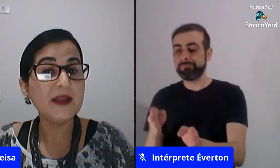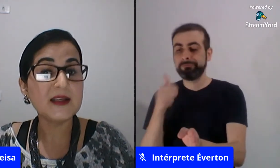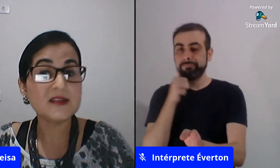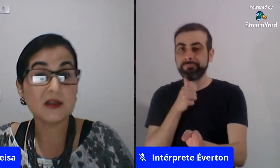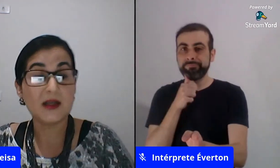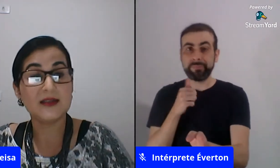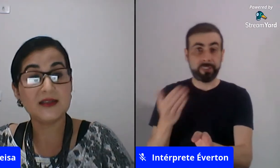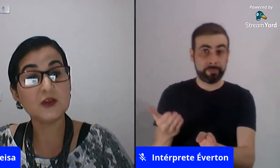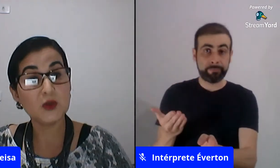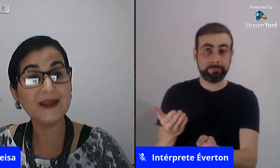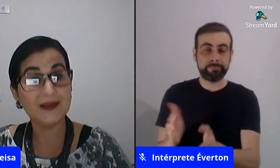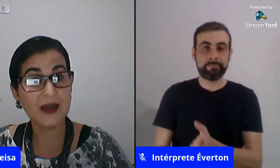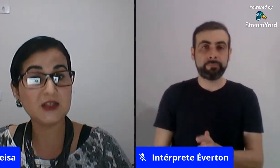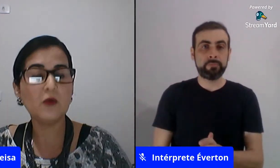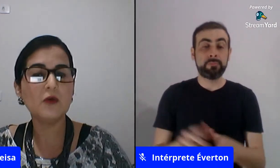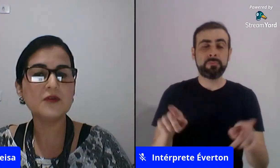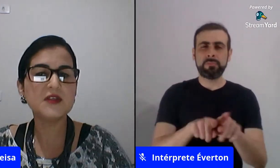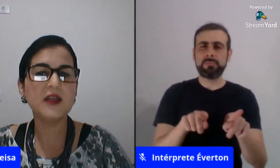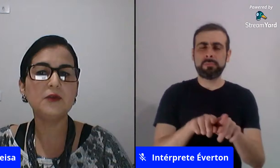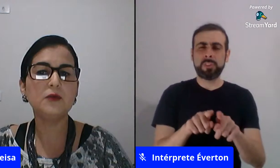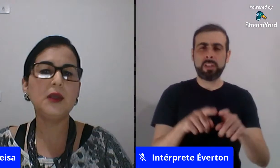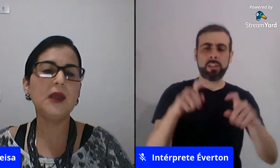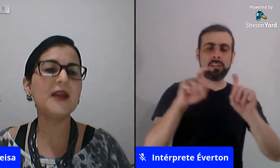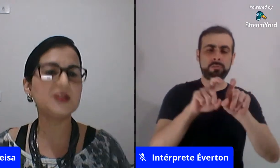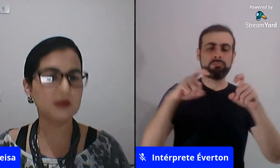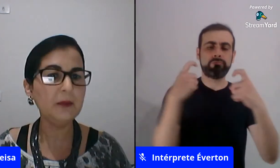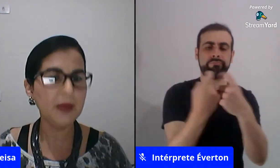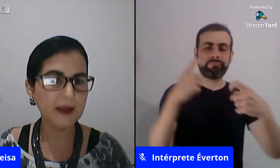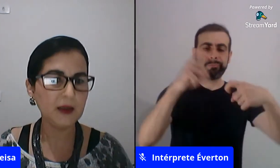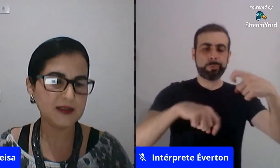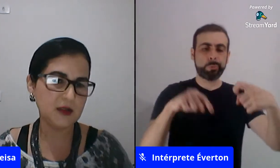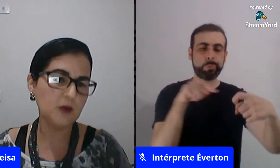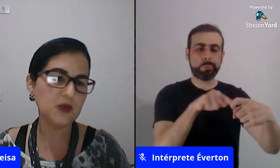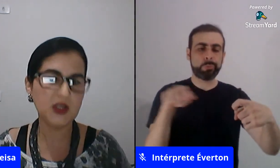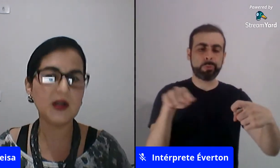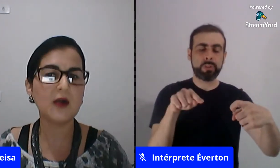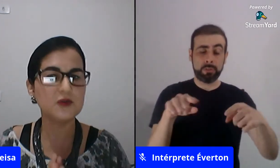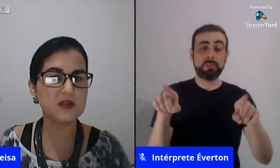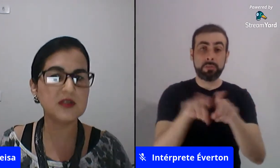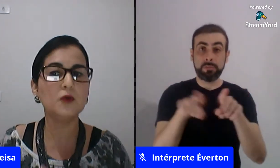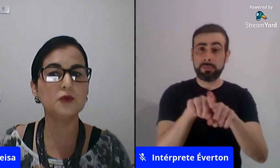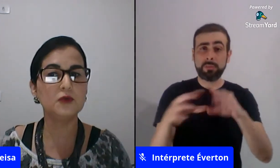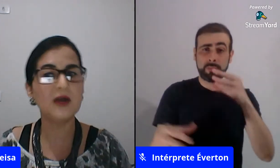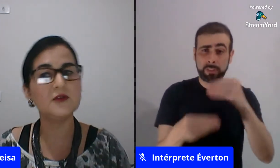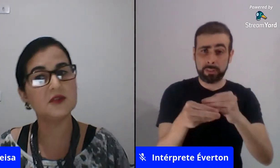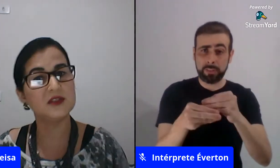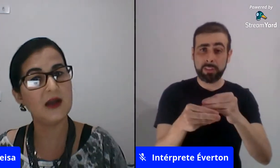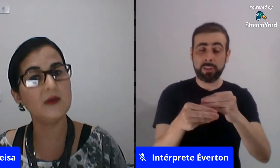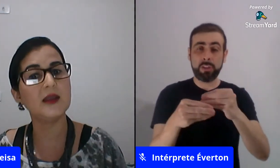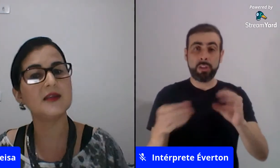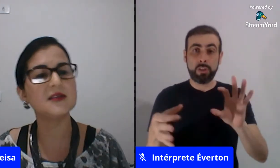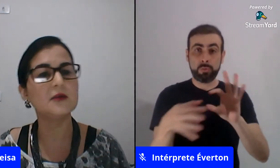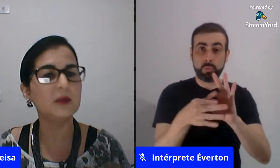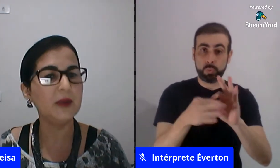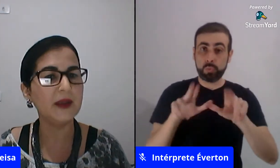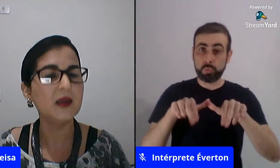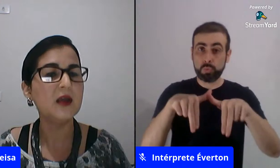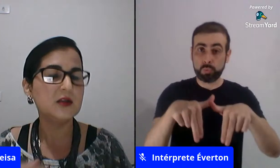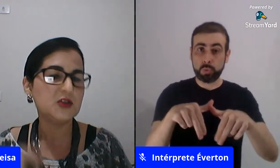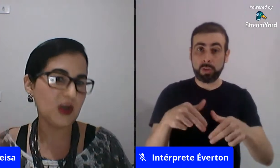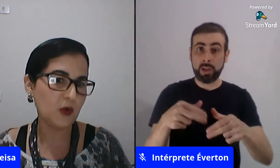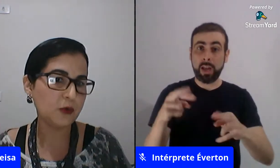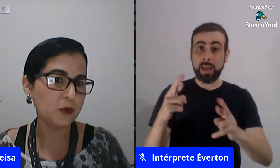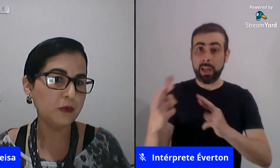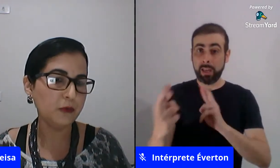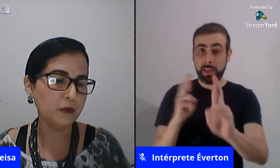compreender que a sexualidade é um conceito que remete também assim como gênero a construção cultural e social em relação também